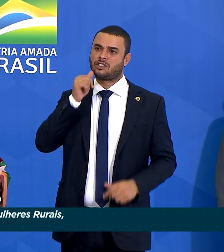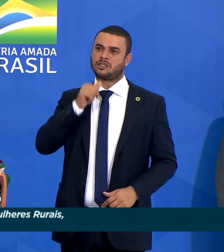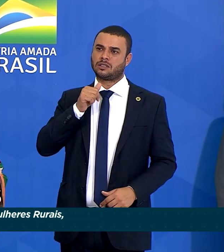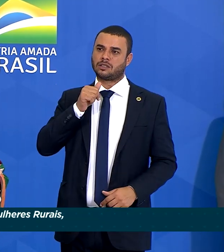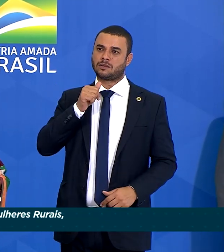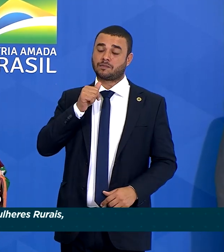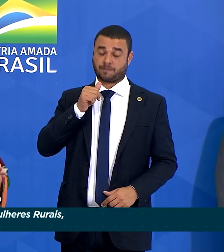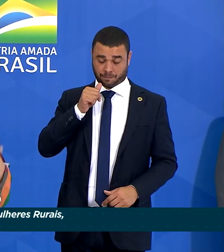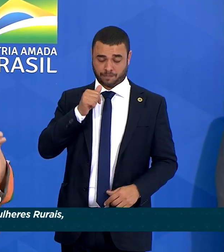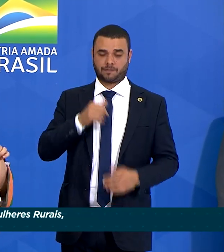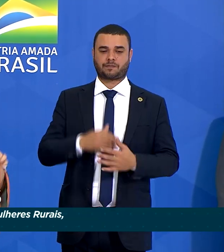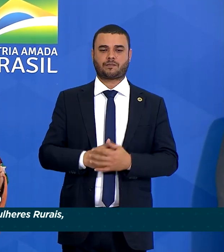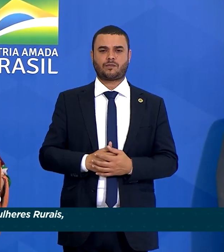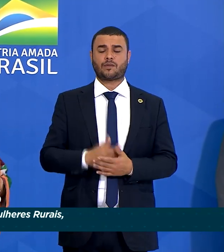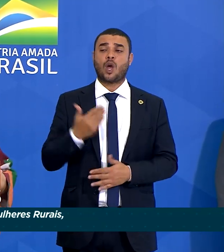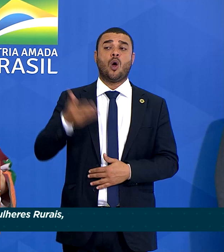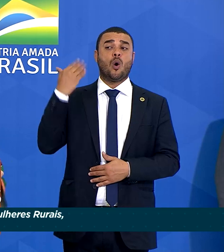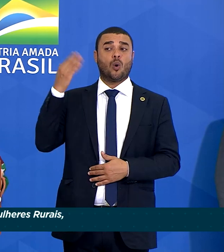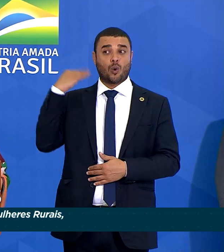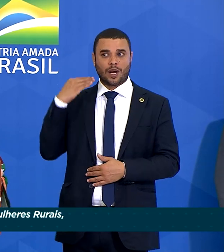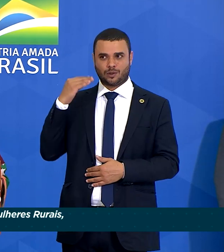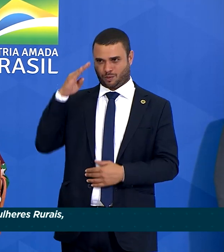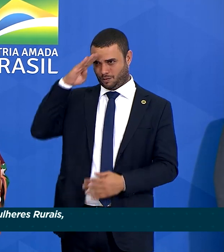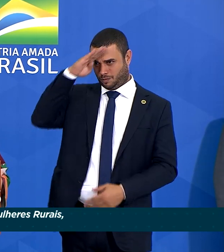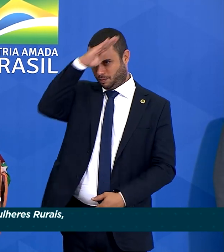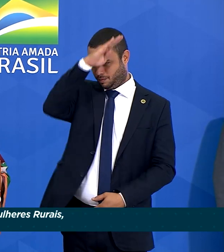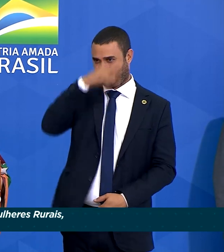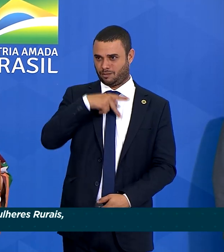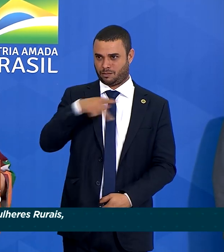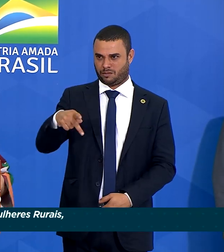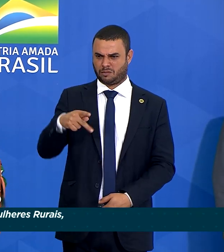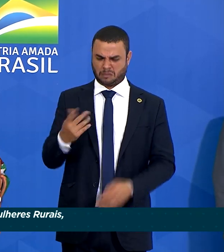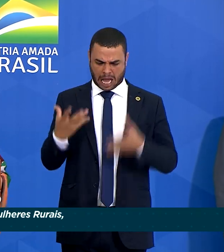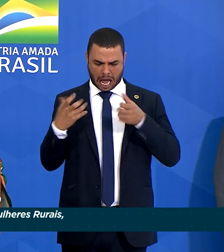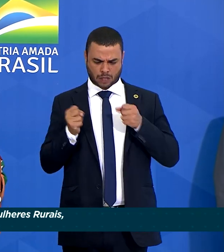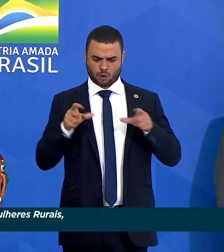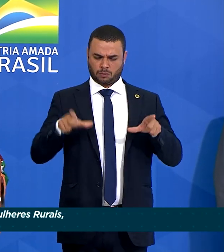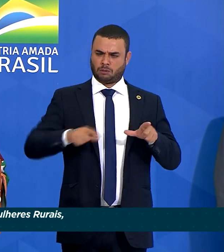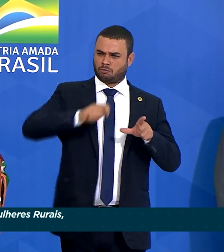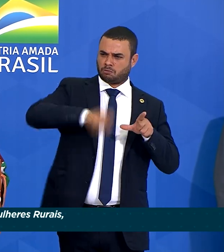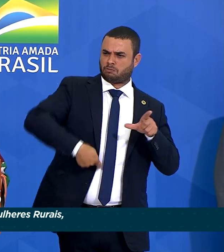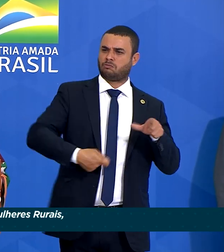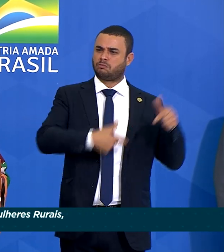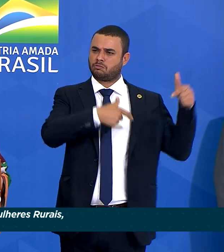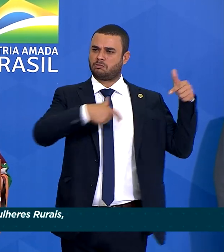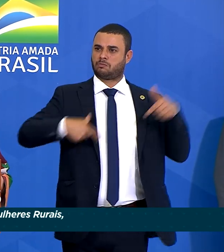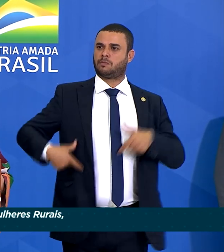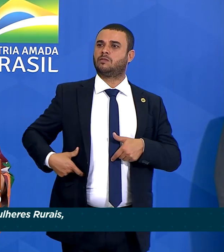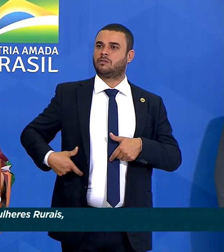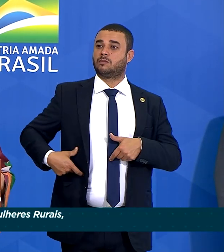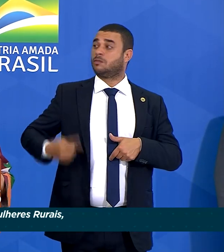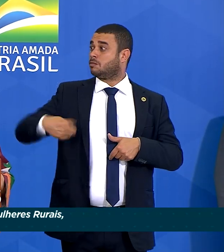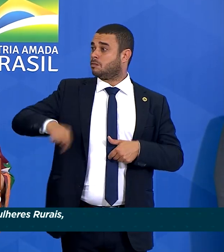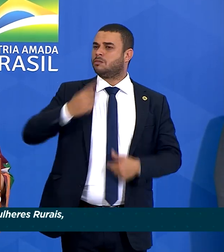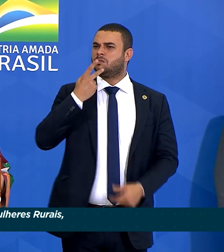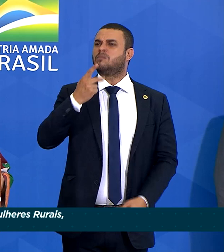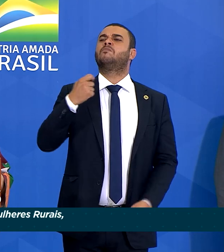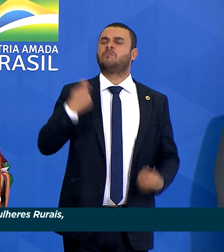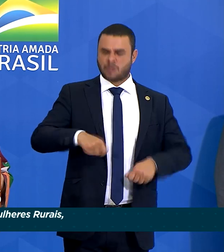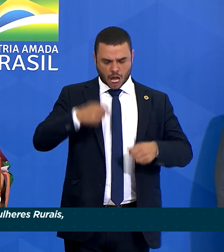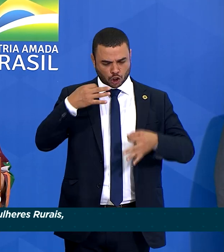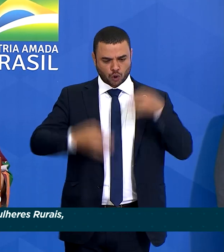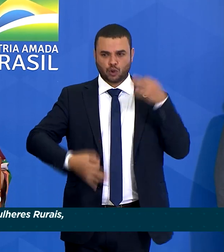o governo Bolsonaro, quando o Bolsonaro assumiu, nós colocamos como prioridade, vamos fazer justiça?